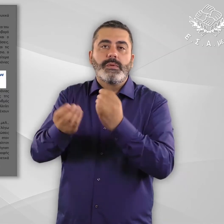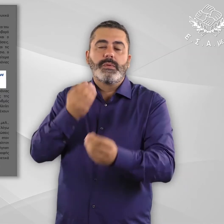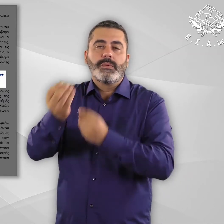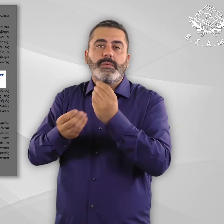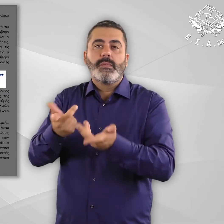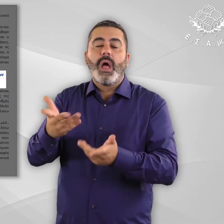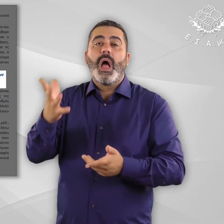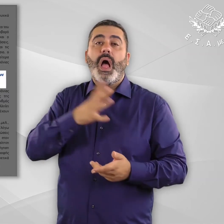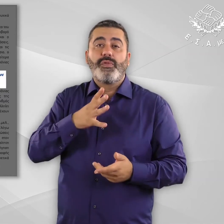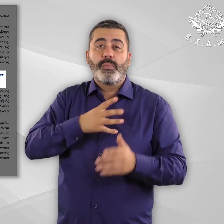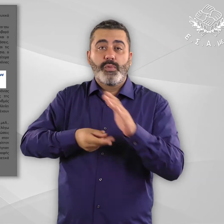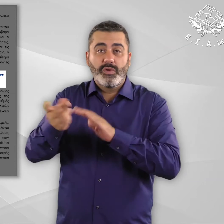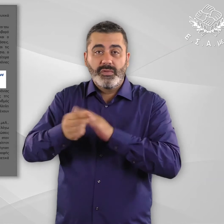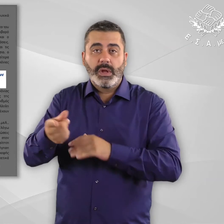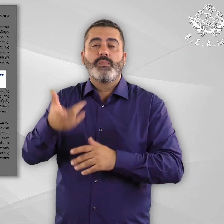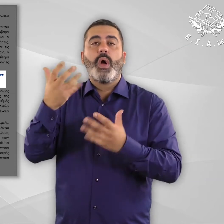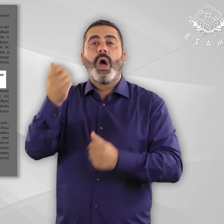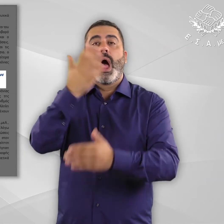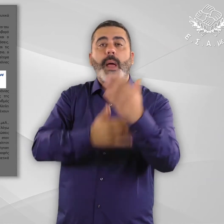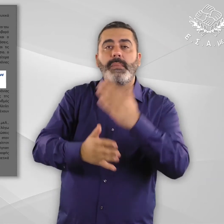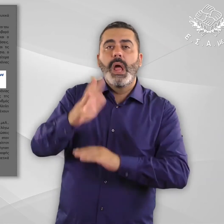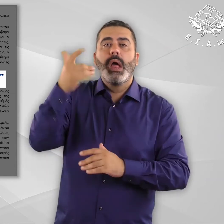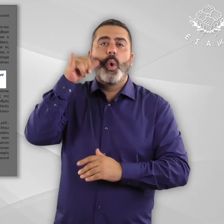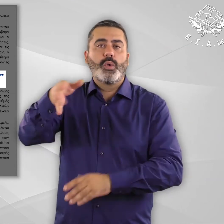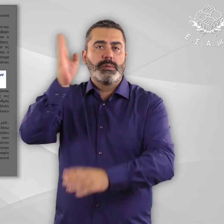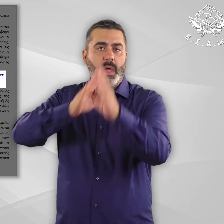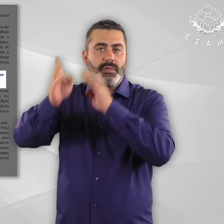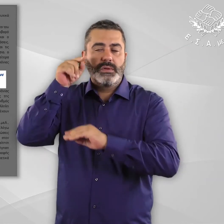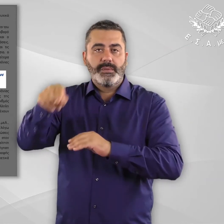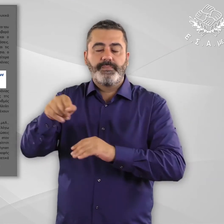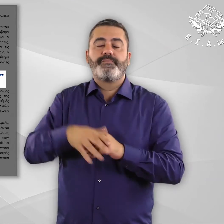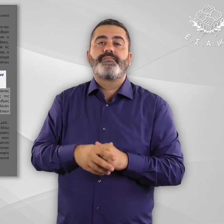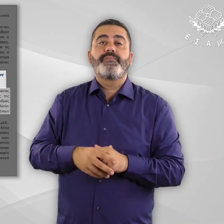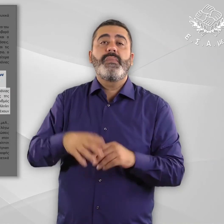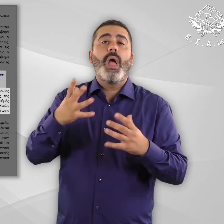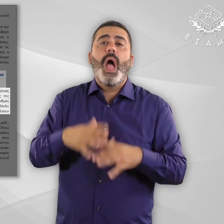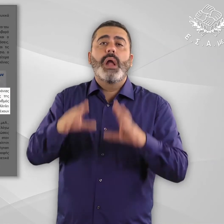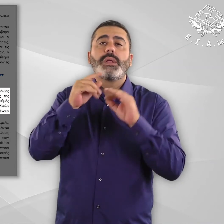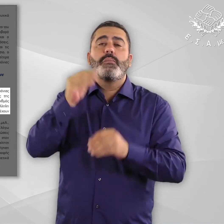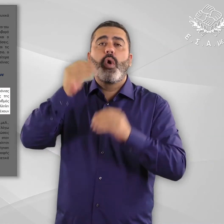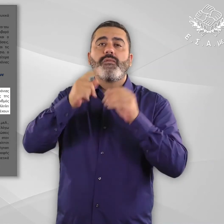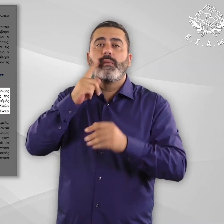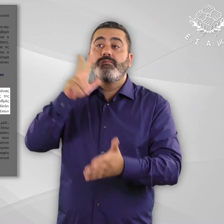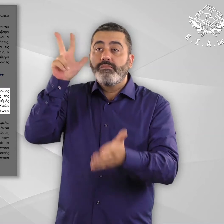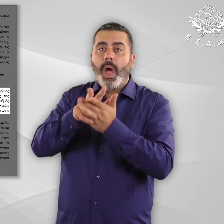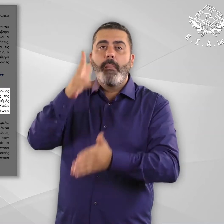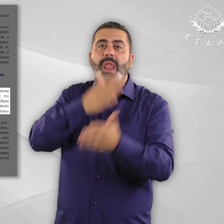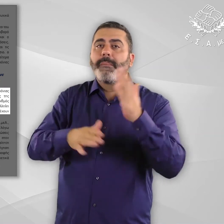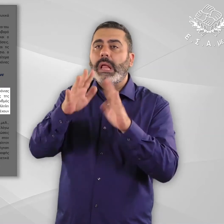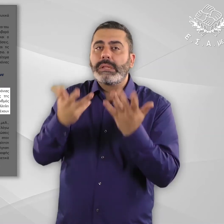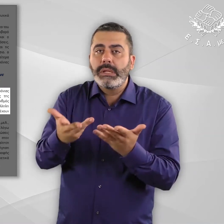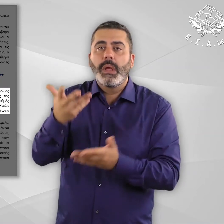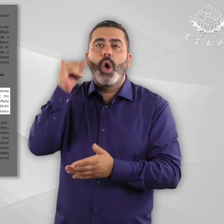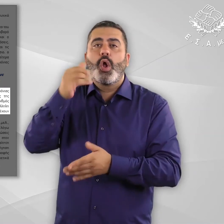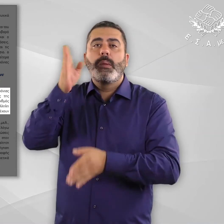φαρμακευτικής αγωγής σε πρόσφυγες και αιτούντες άσυλο με αναπηρία και χρόνιες παθήσεις. Το πρόβλημα της μηταυτοποίησης της